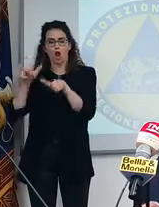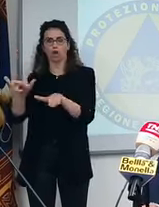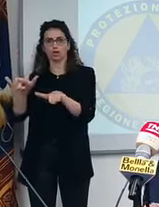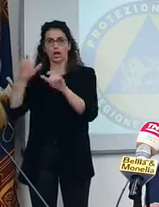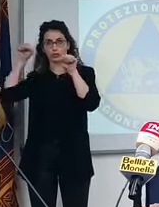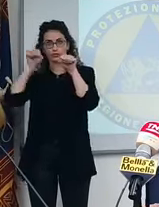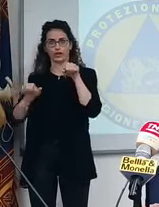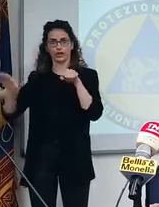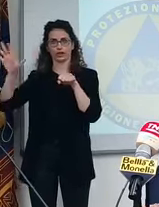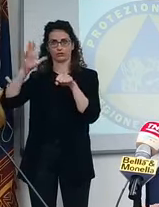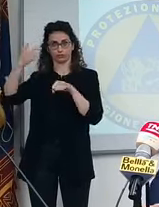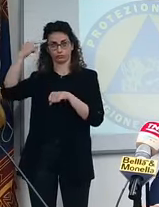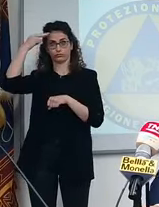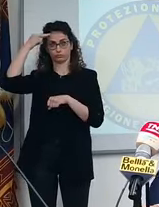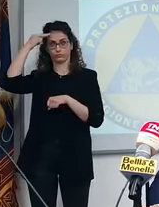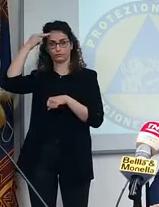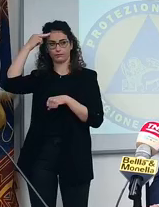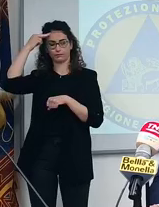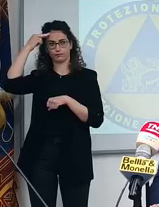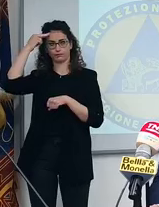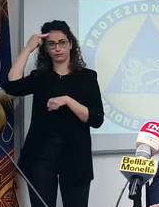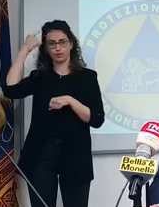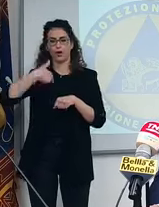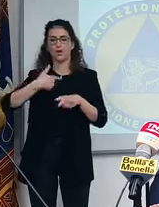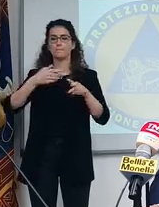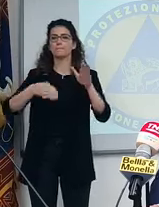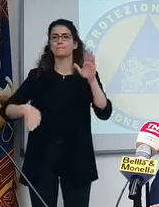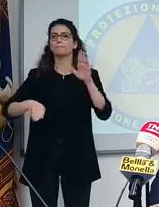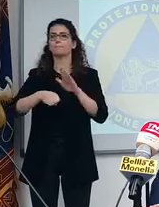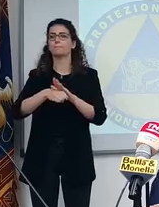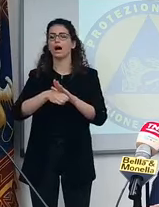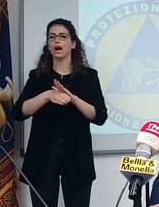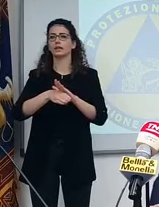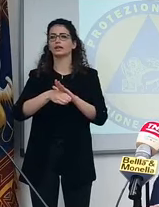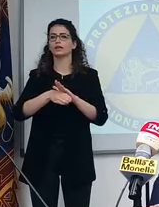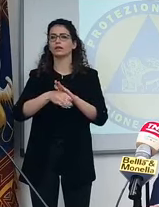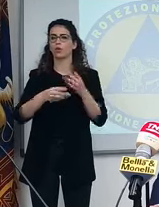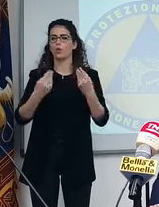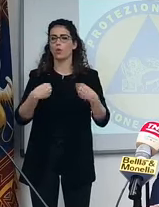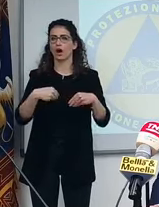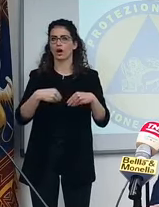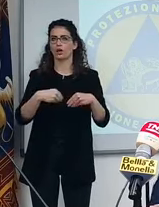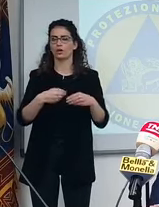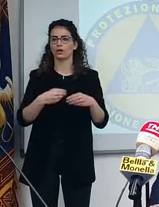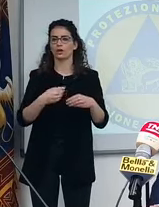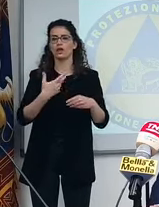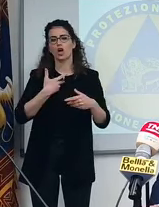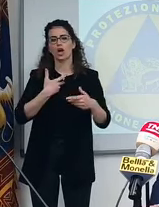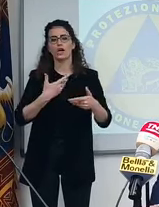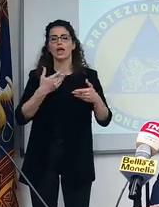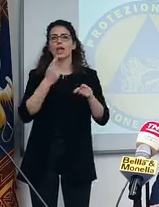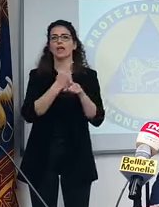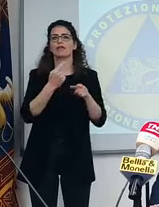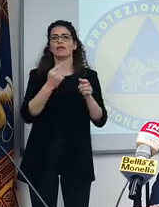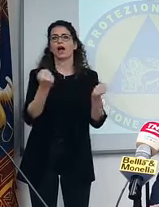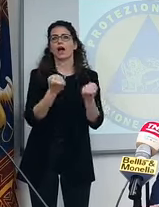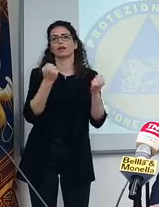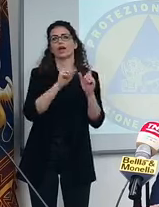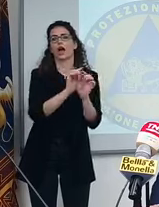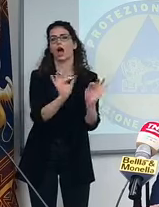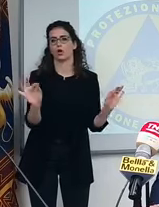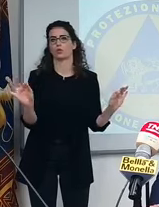in Veneto, vi ricordo. Stiamo parlando della riapertura di alcune attività che sono rimaste